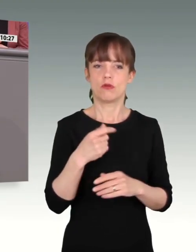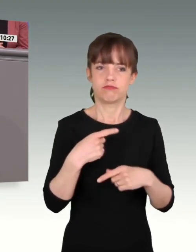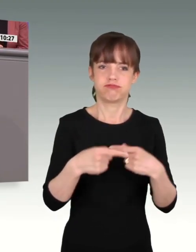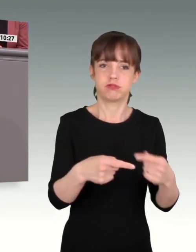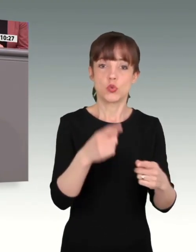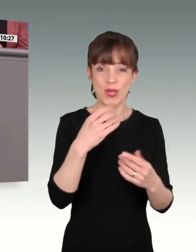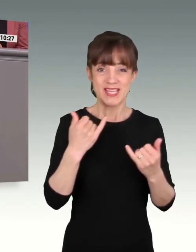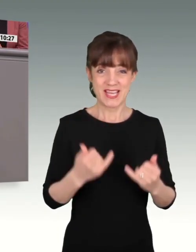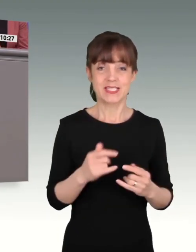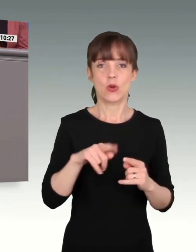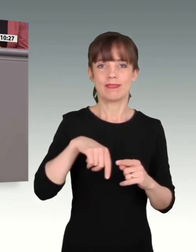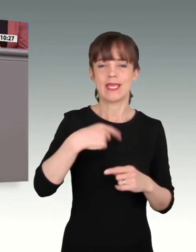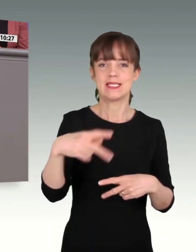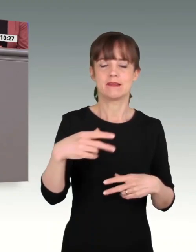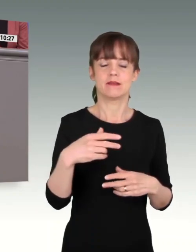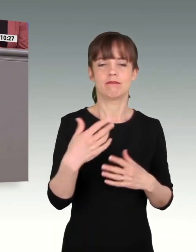nächste Dekade. Herzlichen Dank.